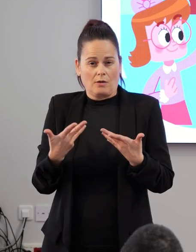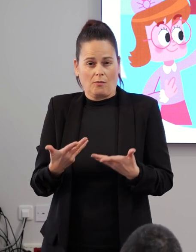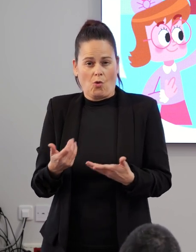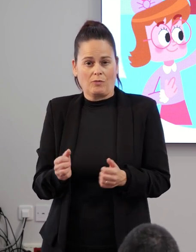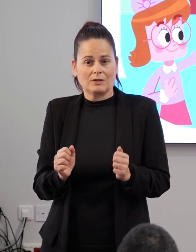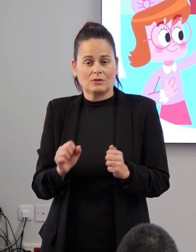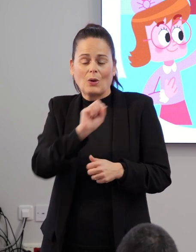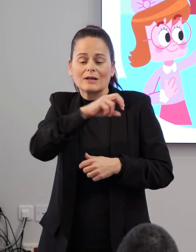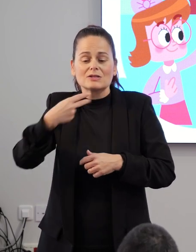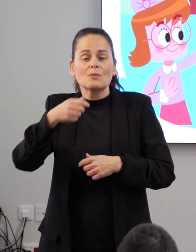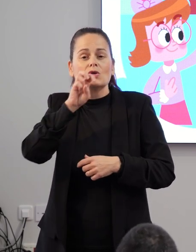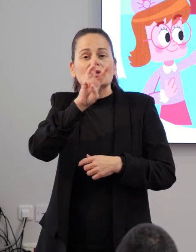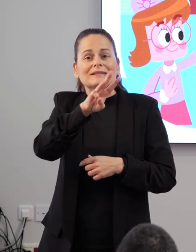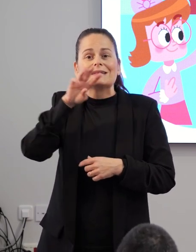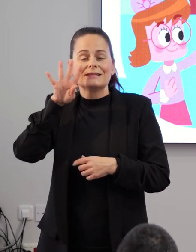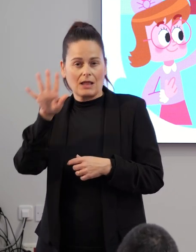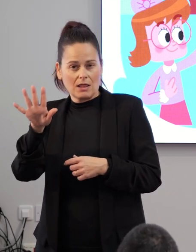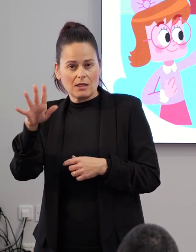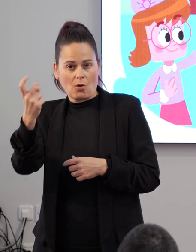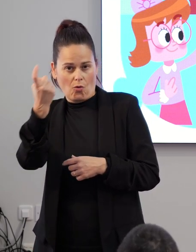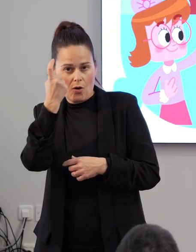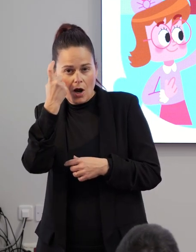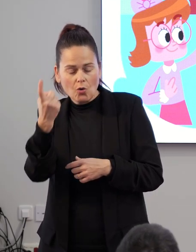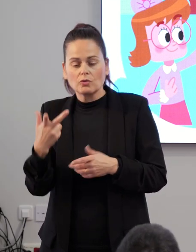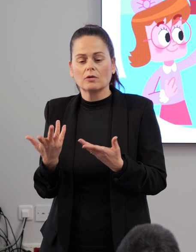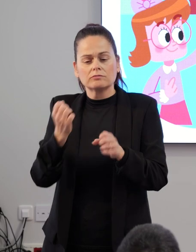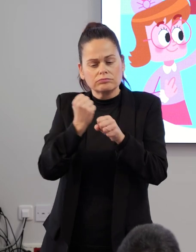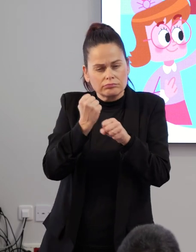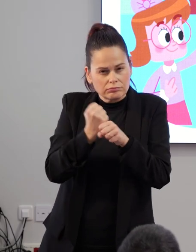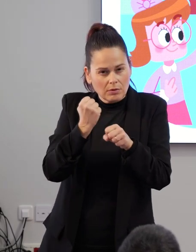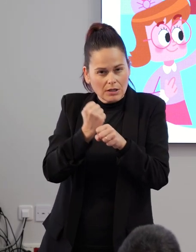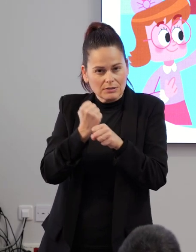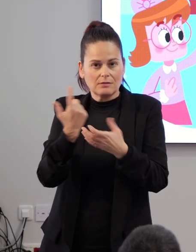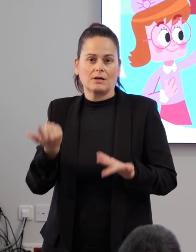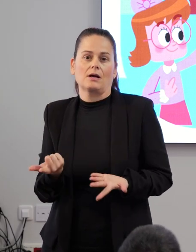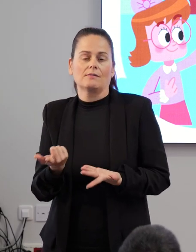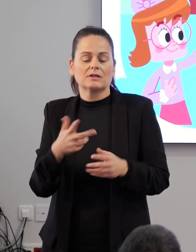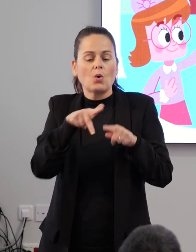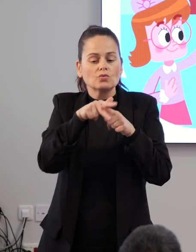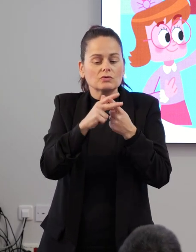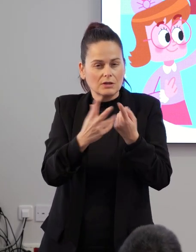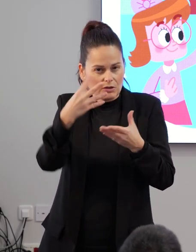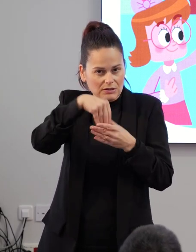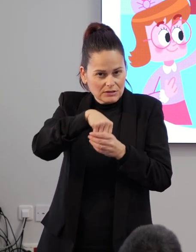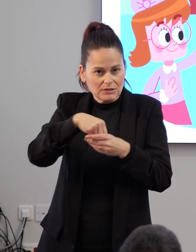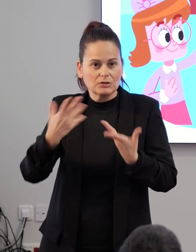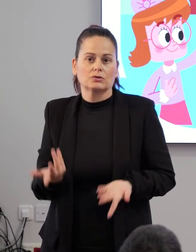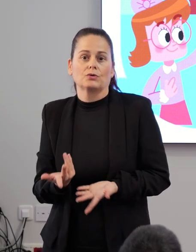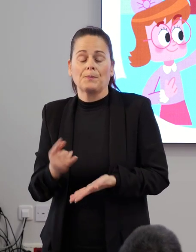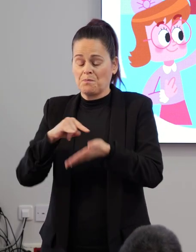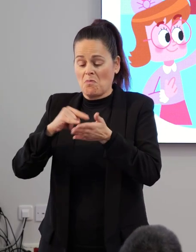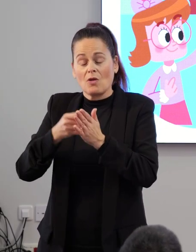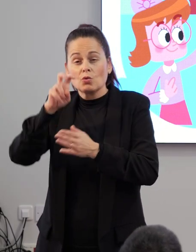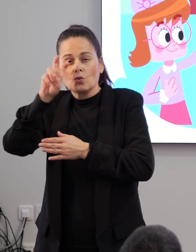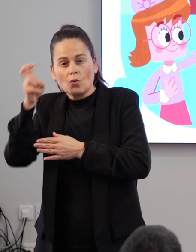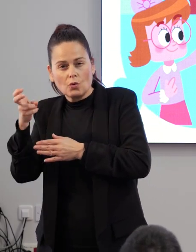35 alumnos para trabajar en cada uno de esos talleres. Otro proyecto